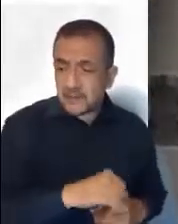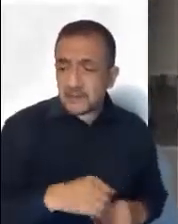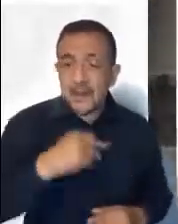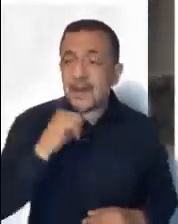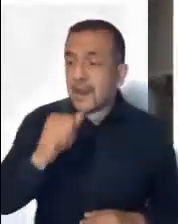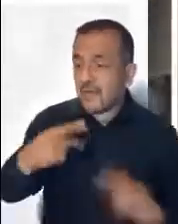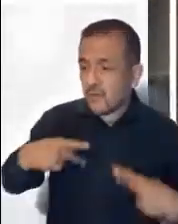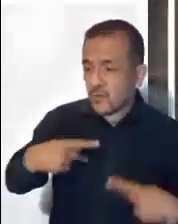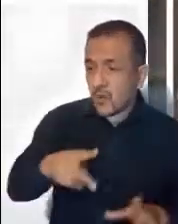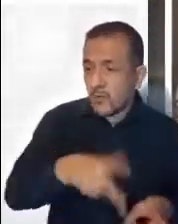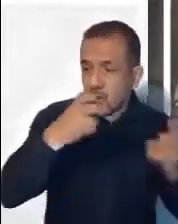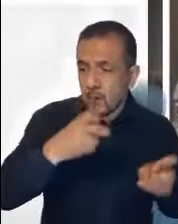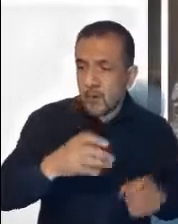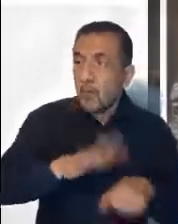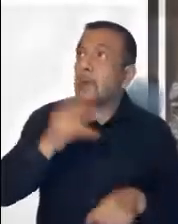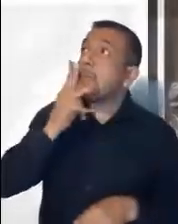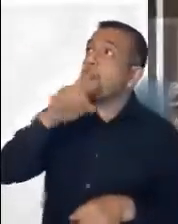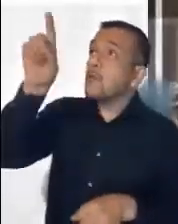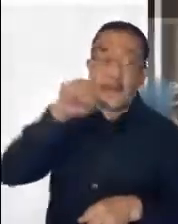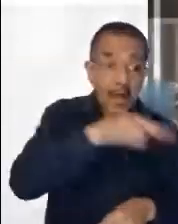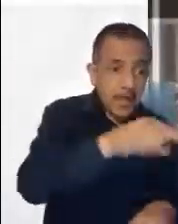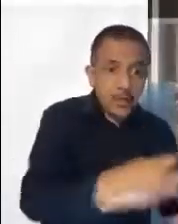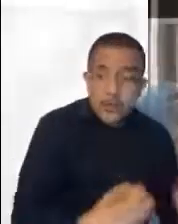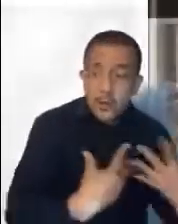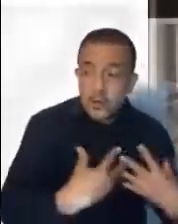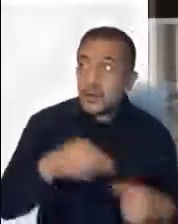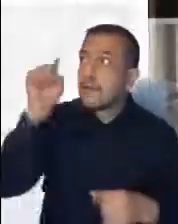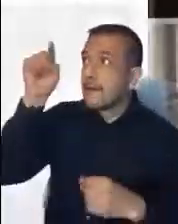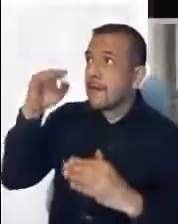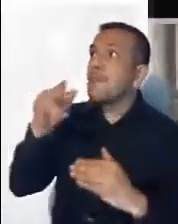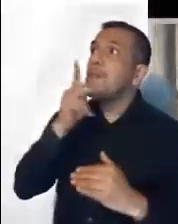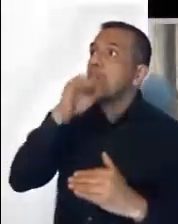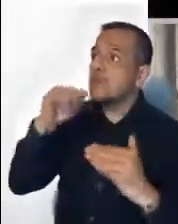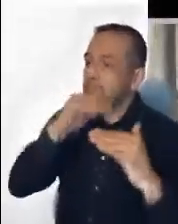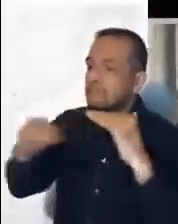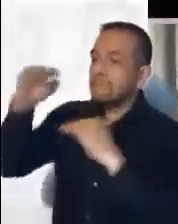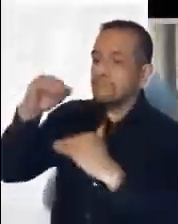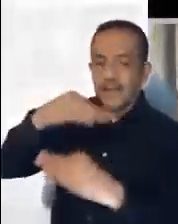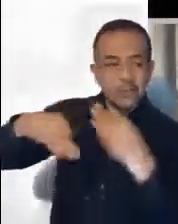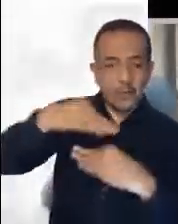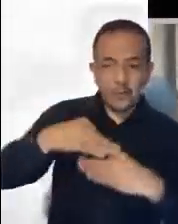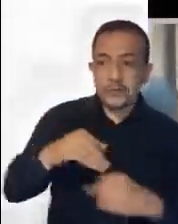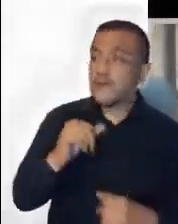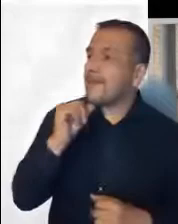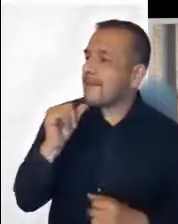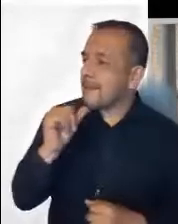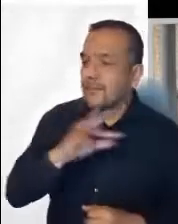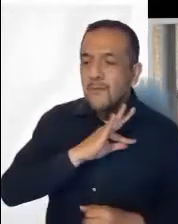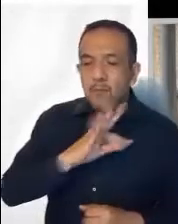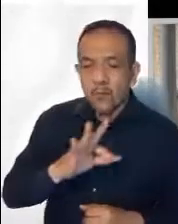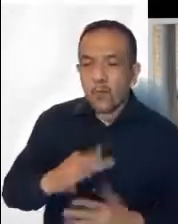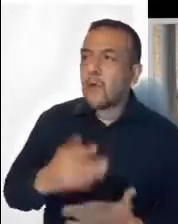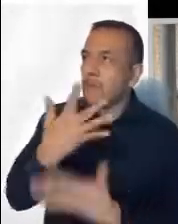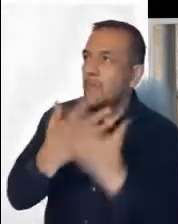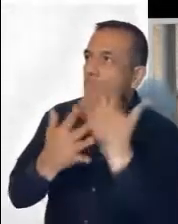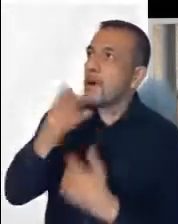arrebatará de mi mano. Me las ha dado mi Padre y Él es superior a todos. Y nadie puede arrebatarlas de la mano